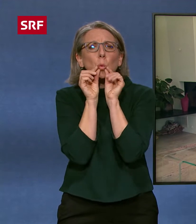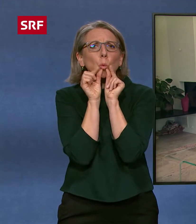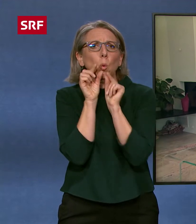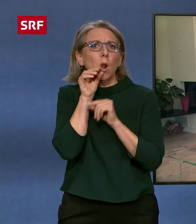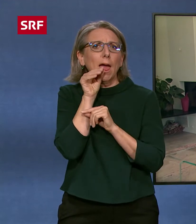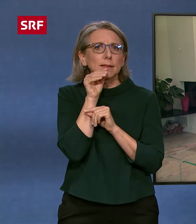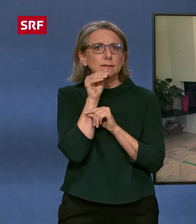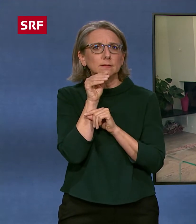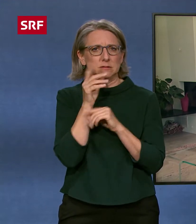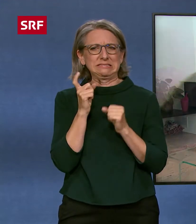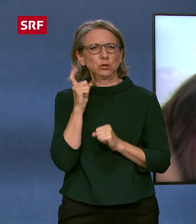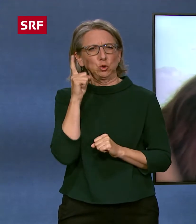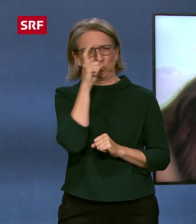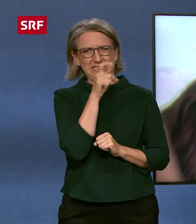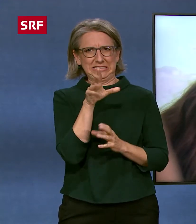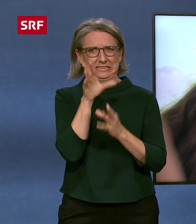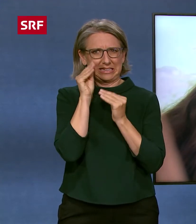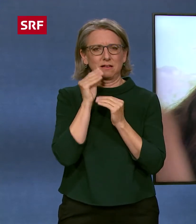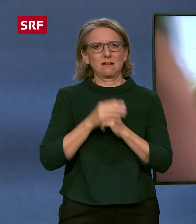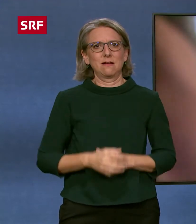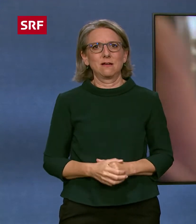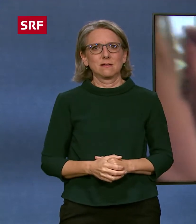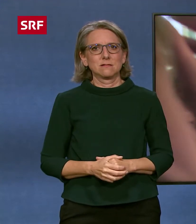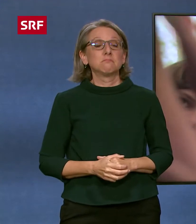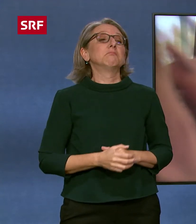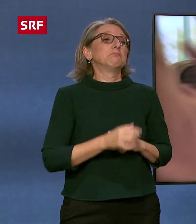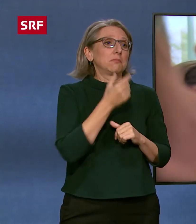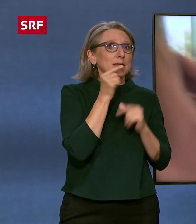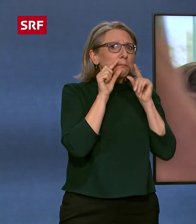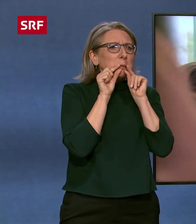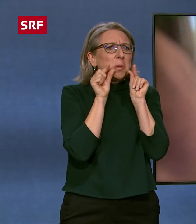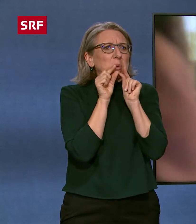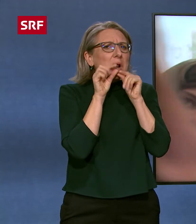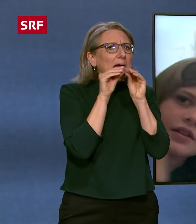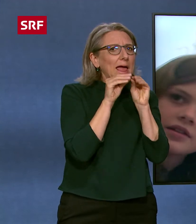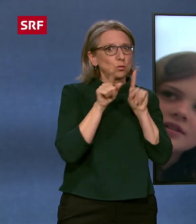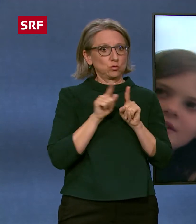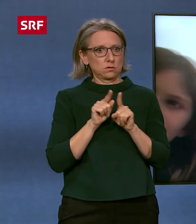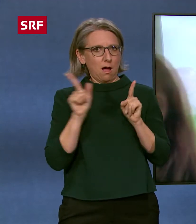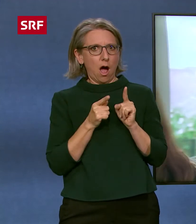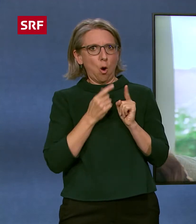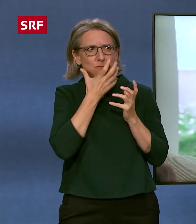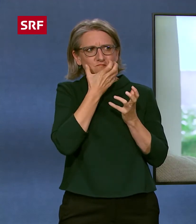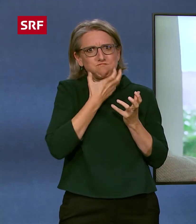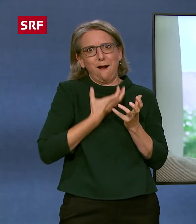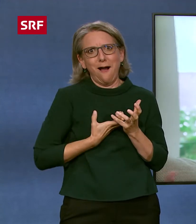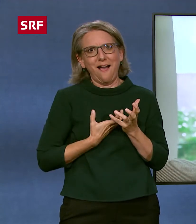ein bisschen schwieriger. Ja. Kleine Lippen und eben wahrscheinlich der Vollbart, das ist besonders hilfreich für euch. Ja.